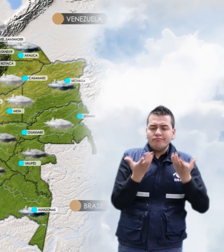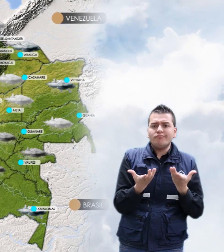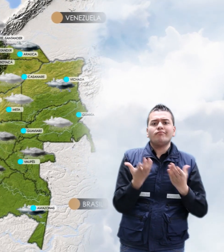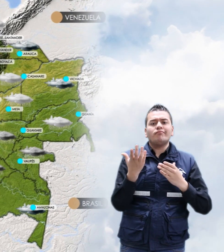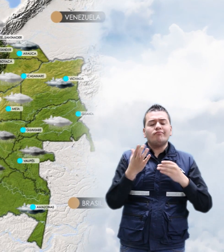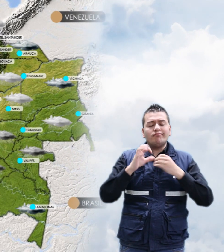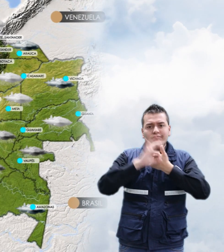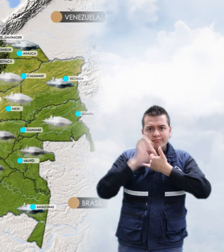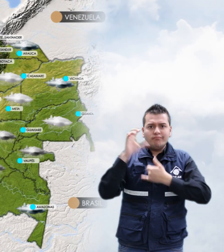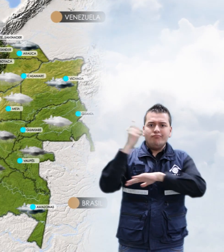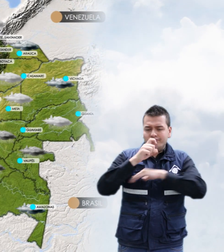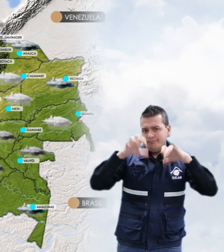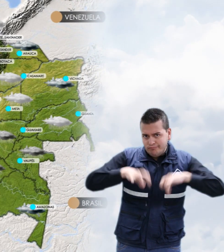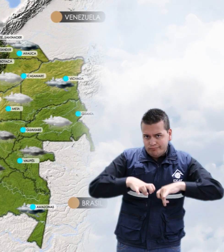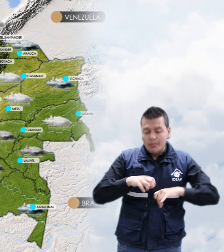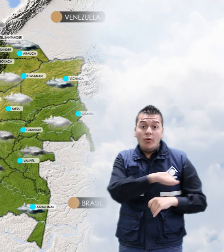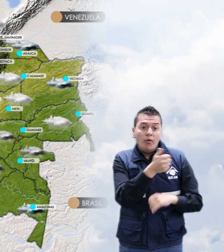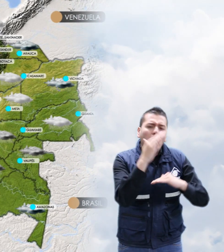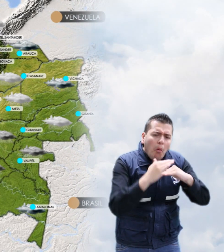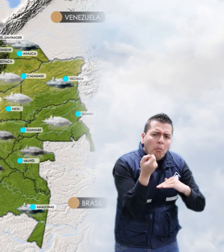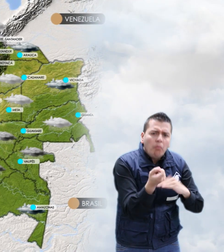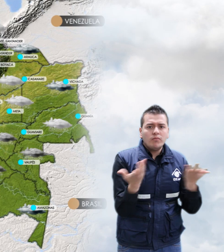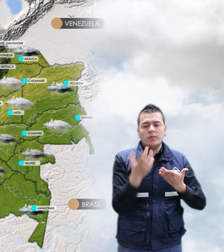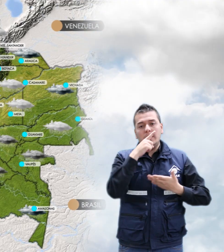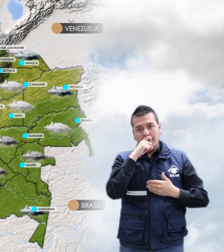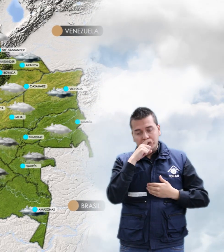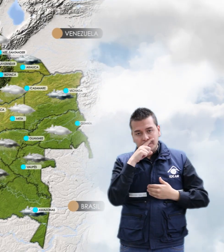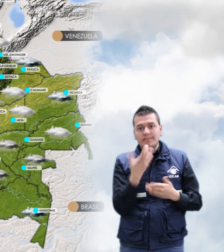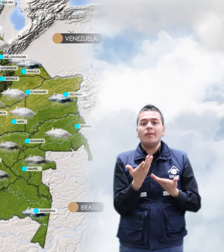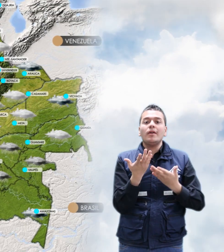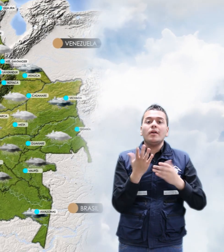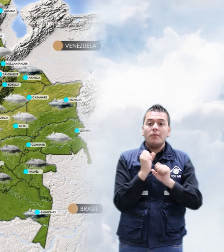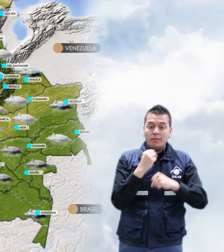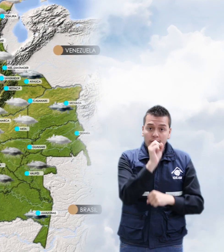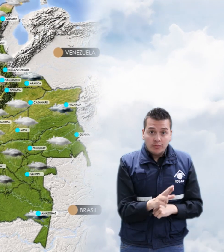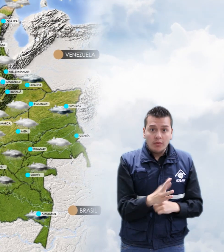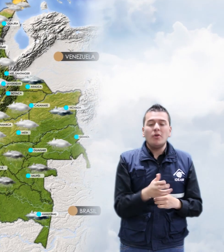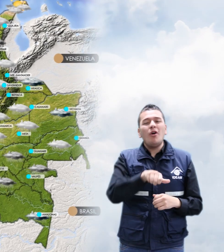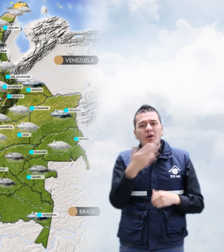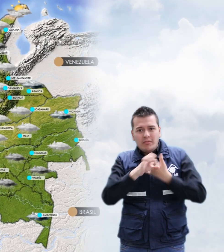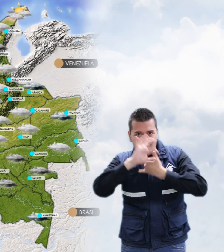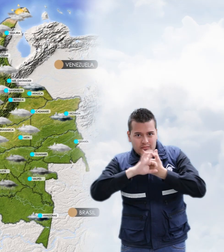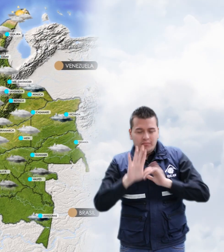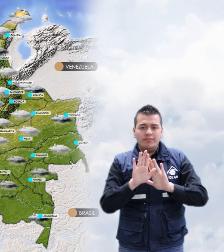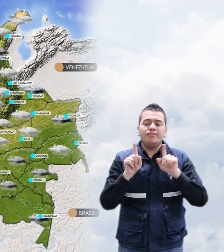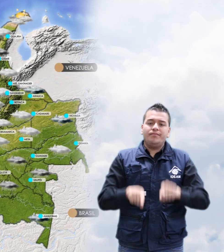y Putumayo. Precipitaciones menos intensas en sectores de Amazonas, sur de Baupés y en el oriente de Guainía.